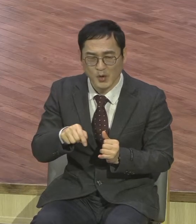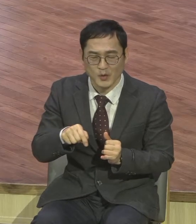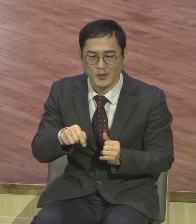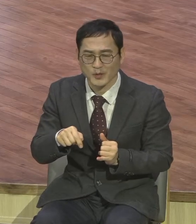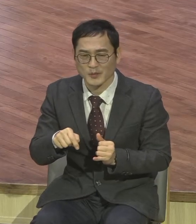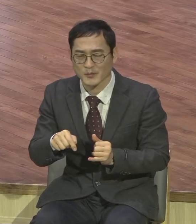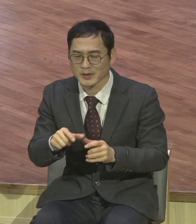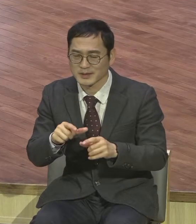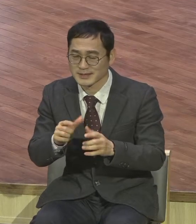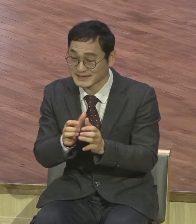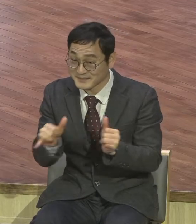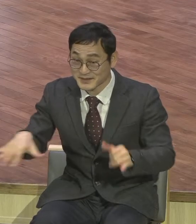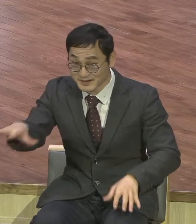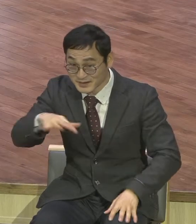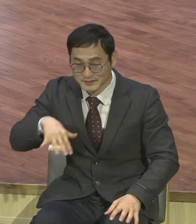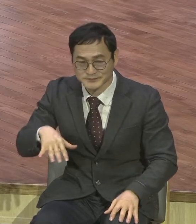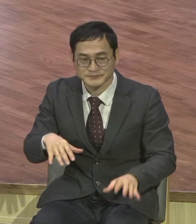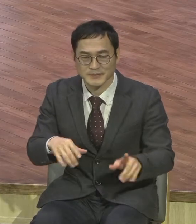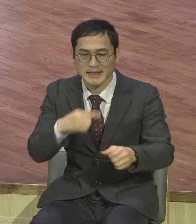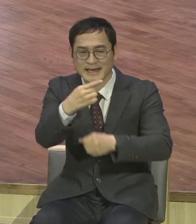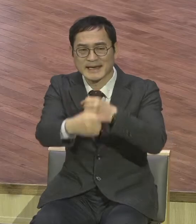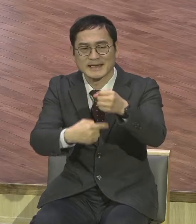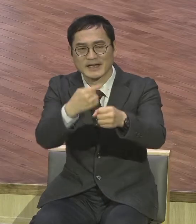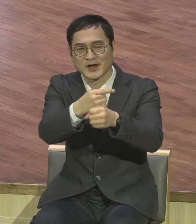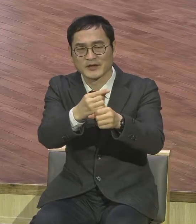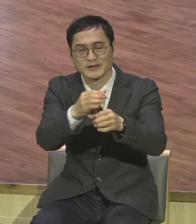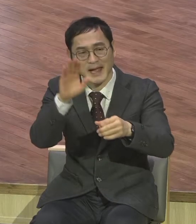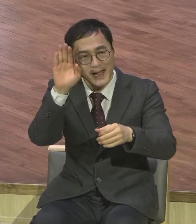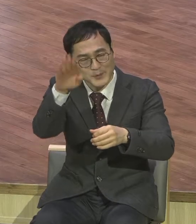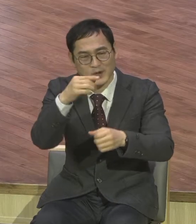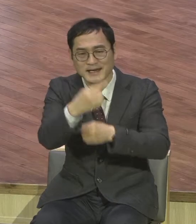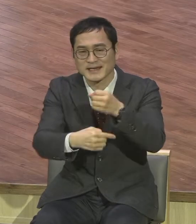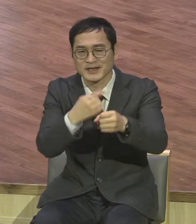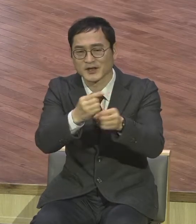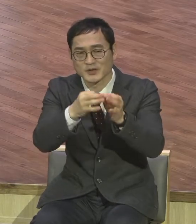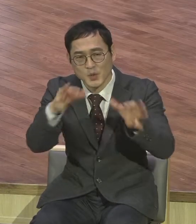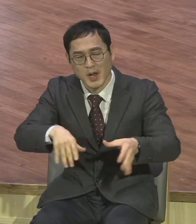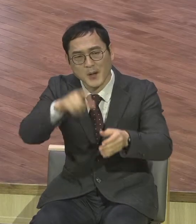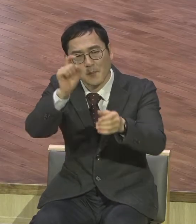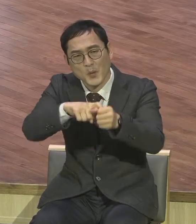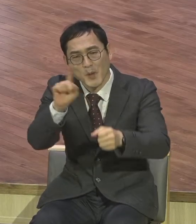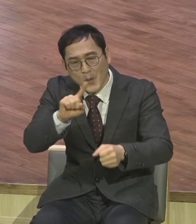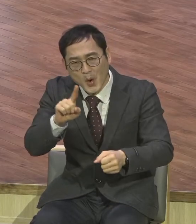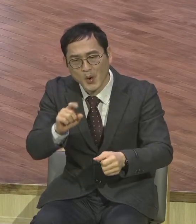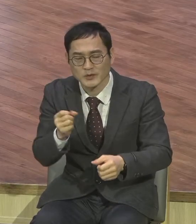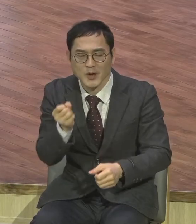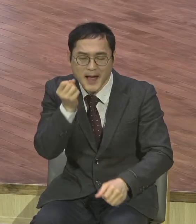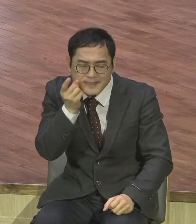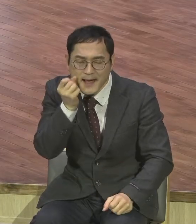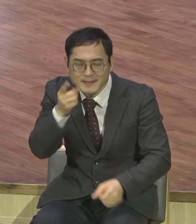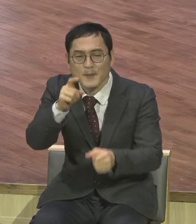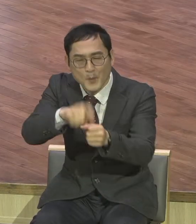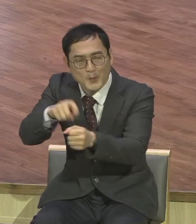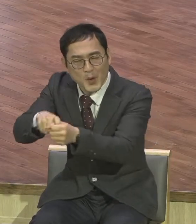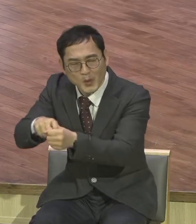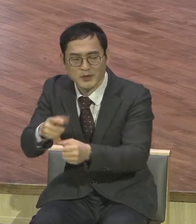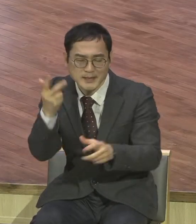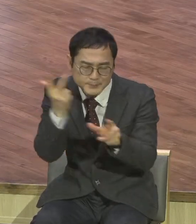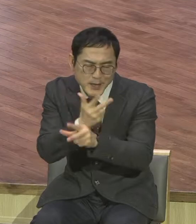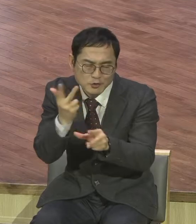하나님 옆에 올 한 해 목표를 정해야 되고 그 달 그 달 또 새로운 목표를 정하잖아요. 스토리지 골이란 것은 내 팔을